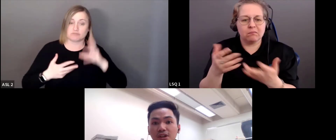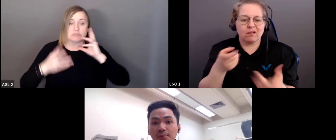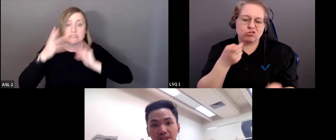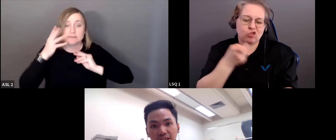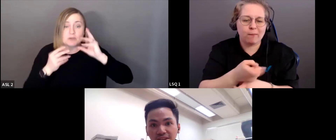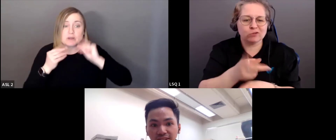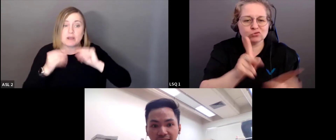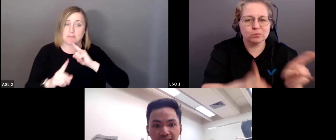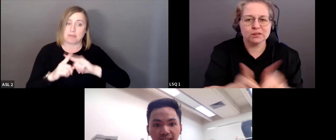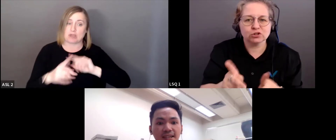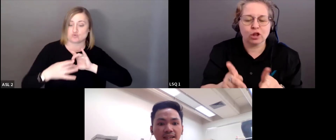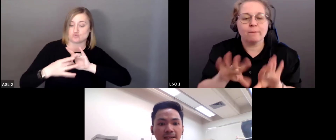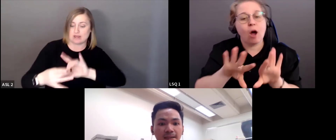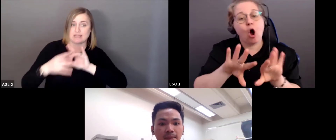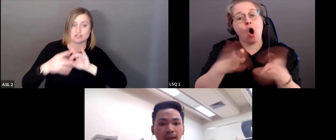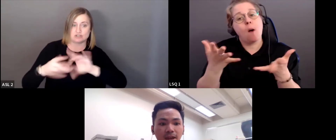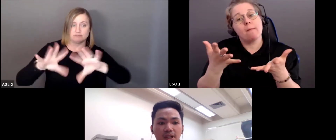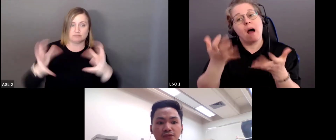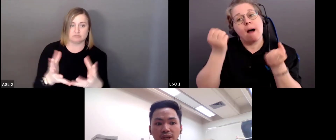-ce qu'on l'acquiert? Bon,